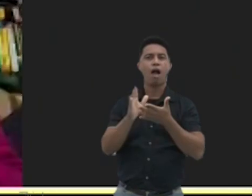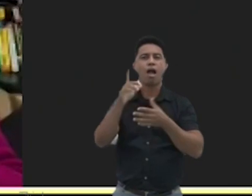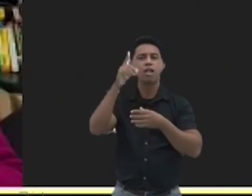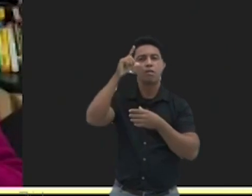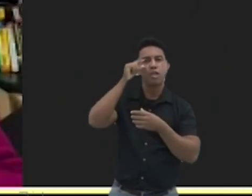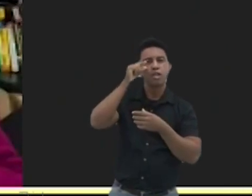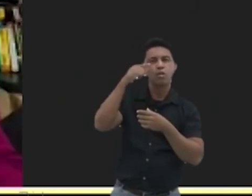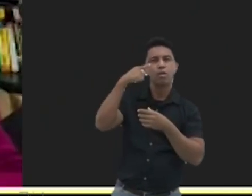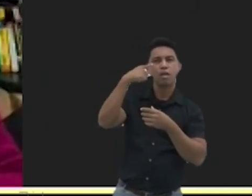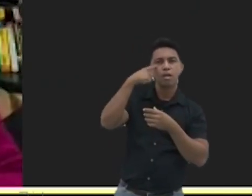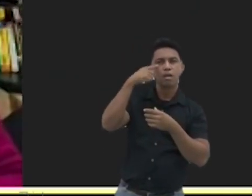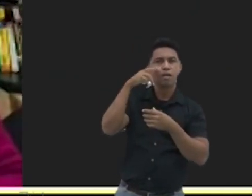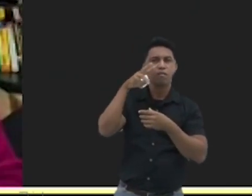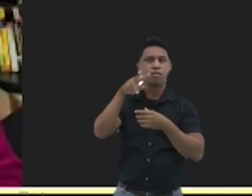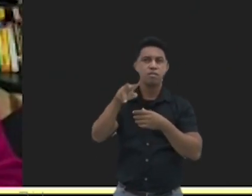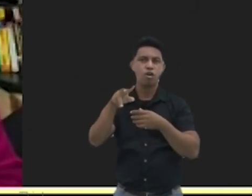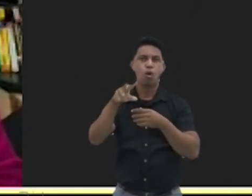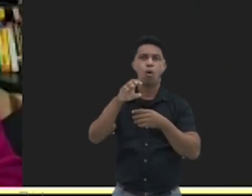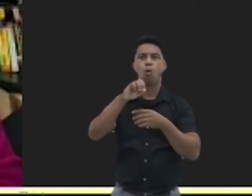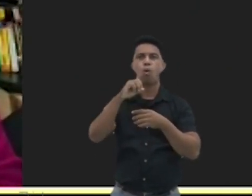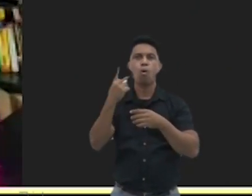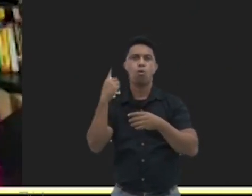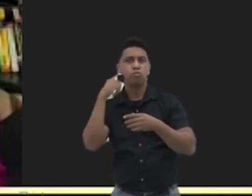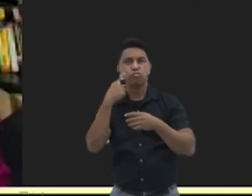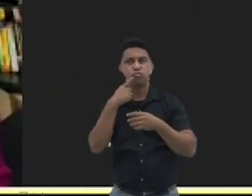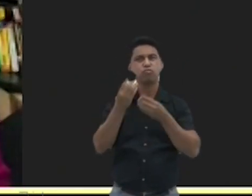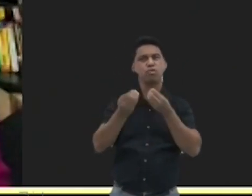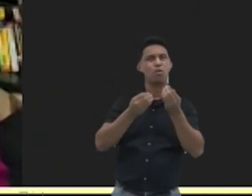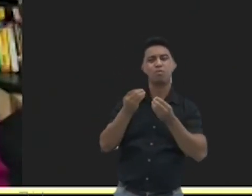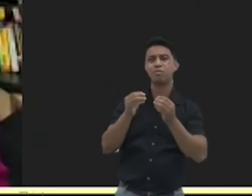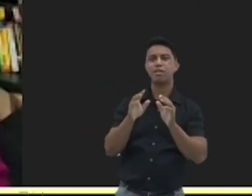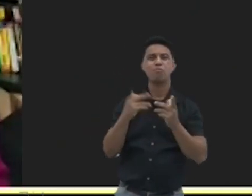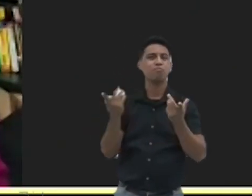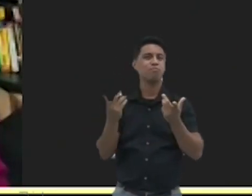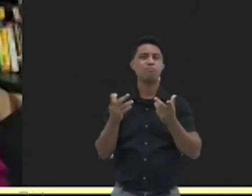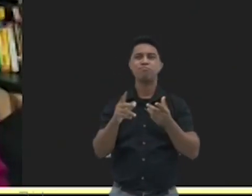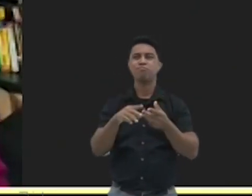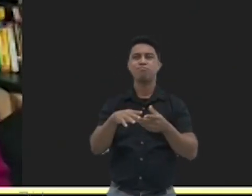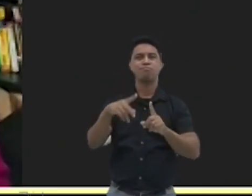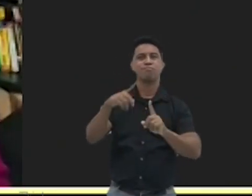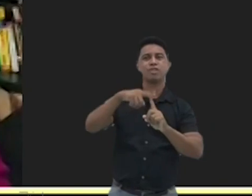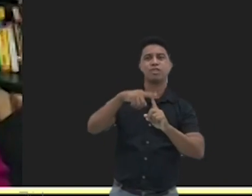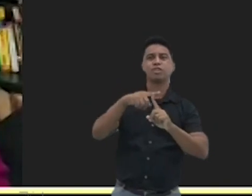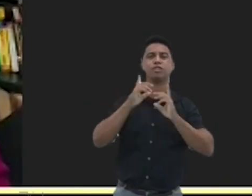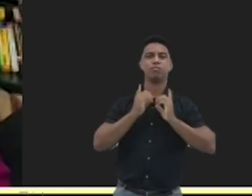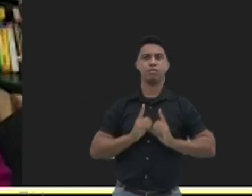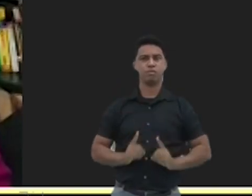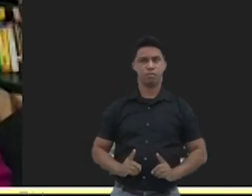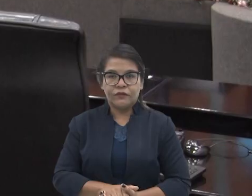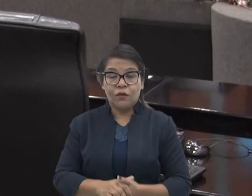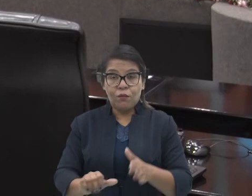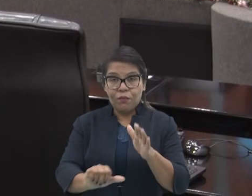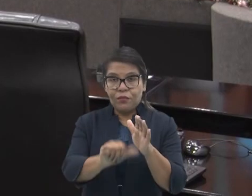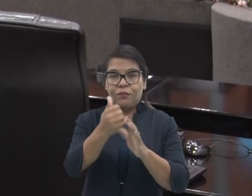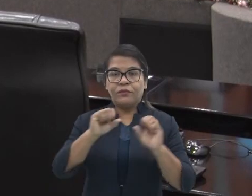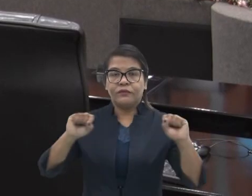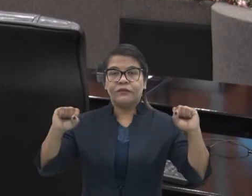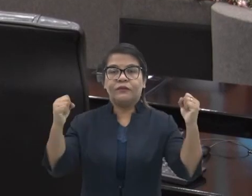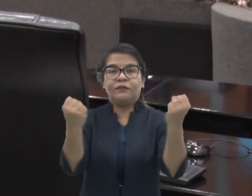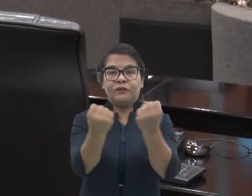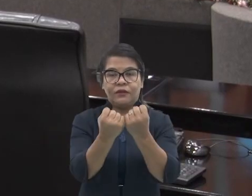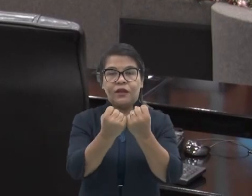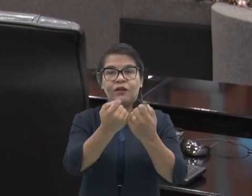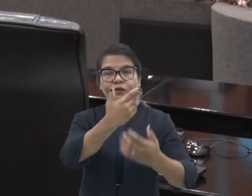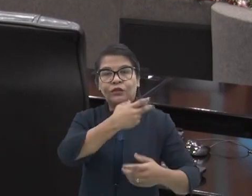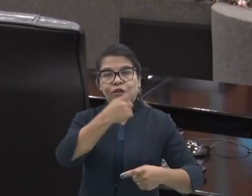qualquer outro obstáculo que possa desestimular essas vítimas a serem acolhidas. Esse é o